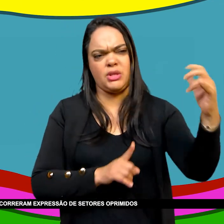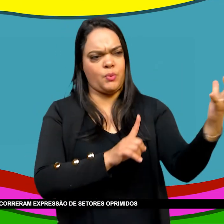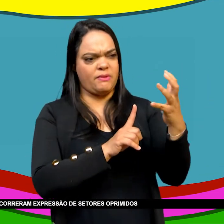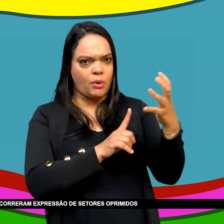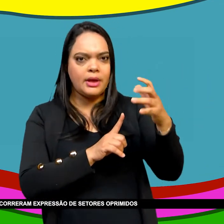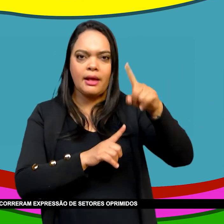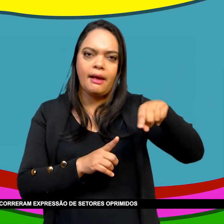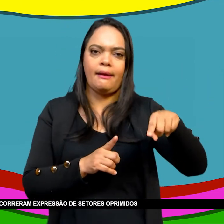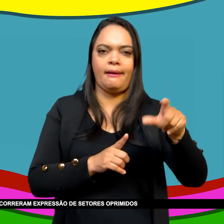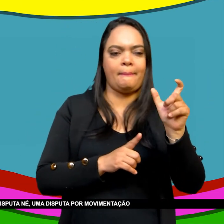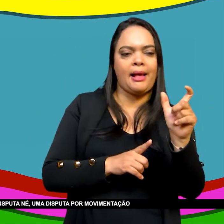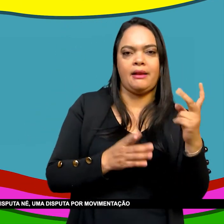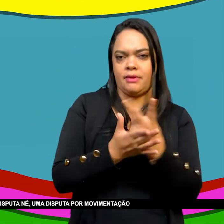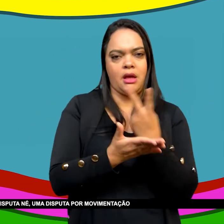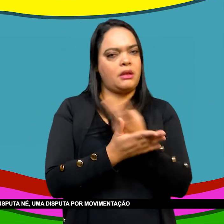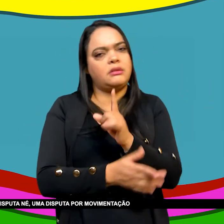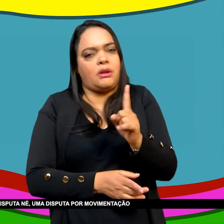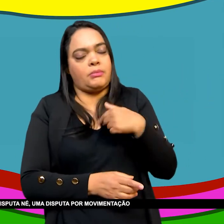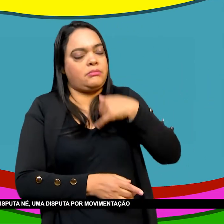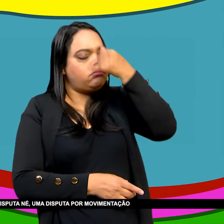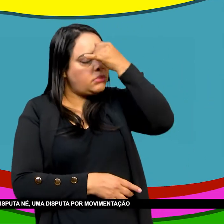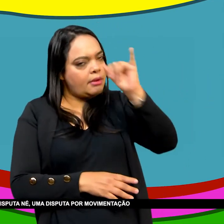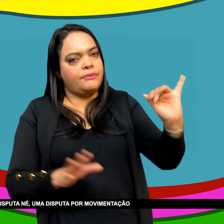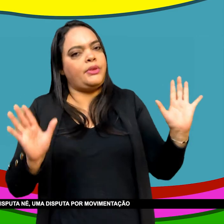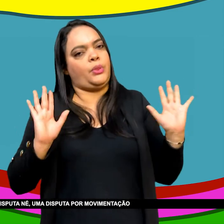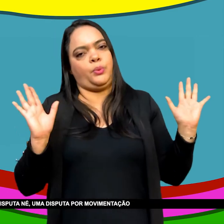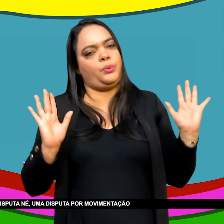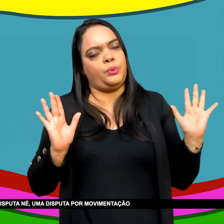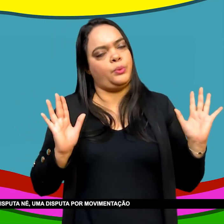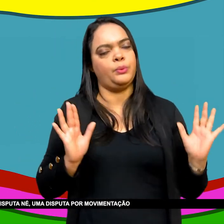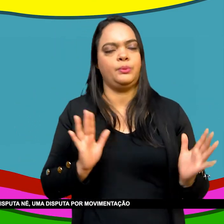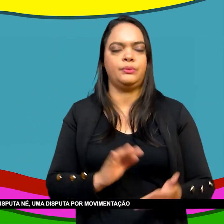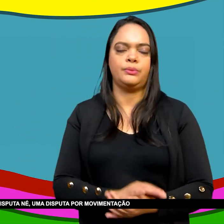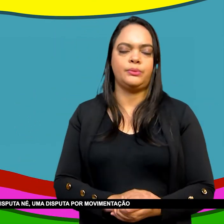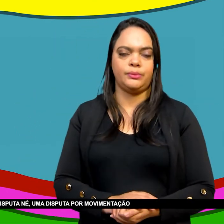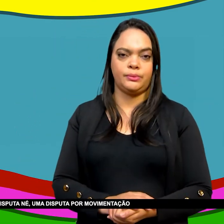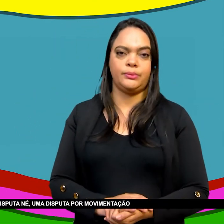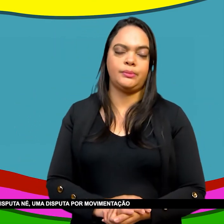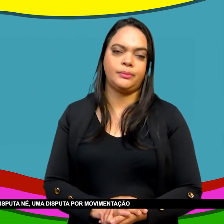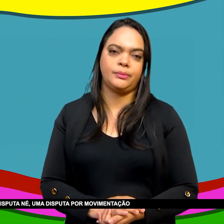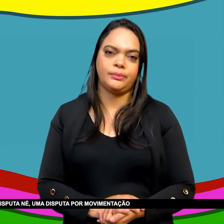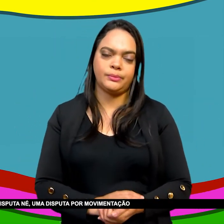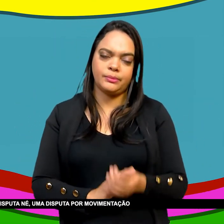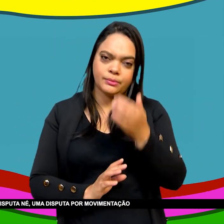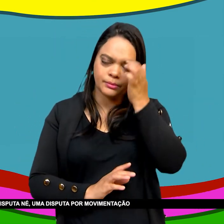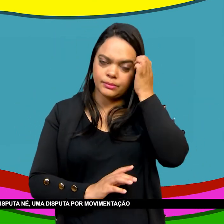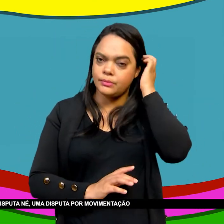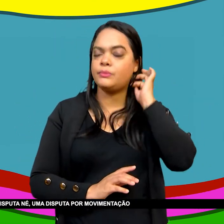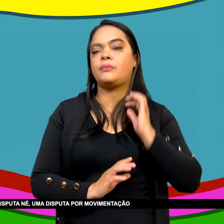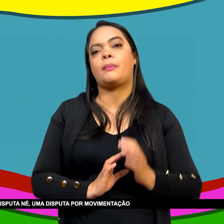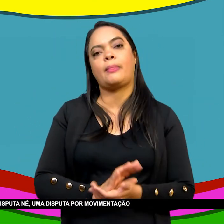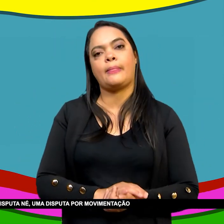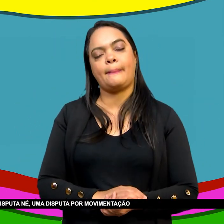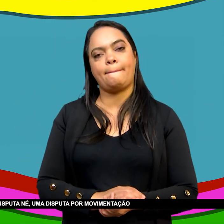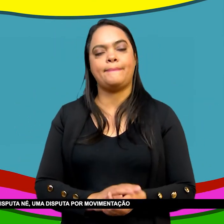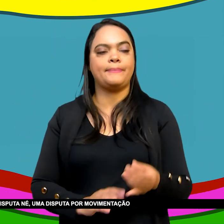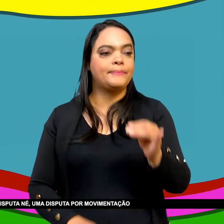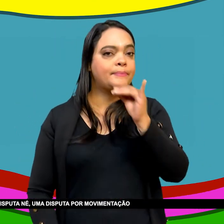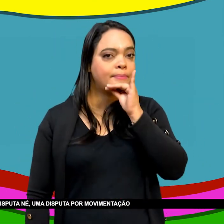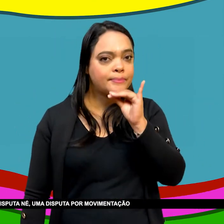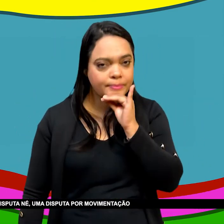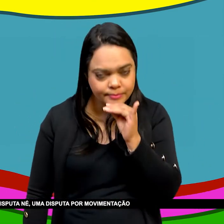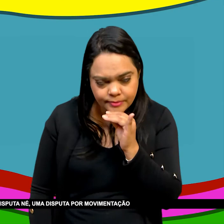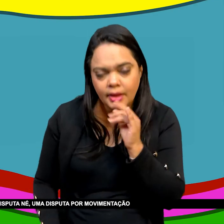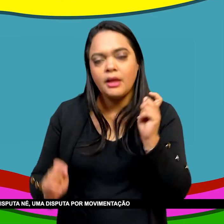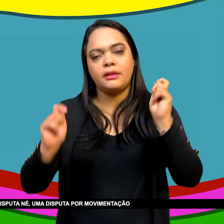setores Oprimidos Da sociedade Que tentavam Ganhar espaço Havia uma